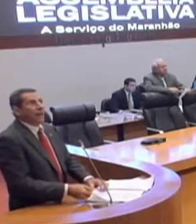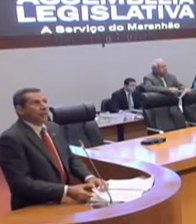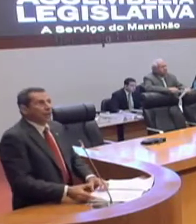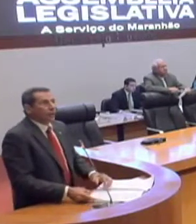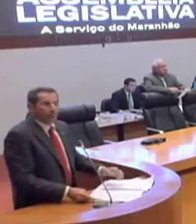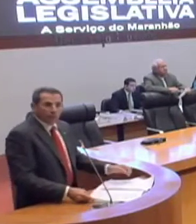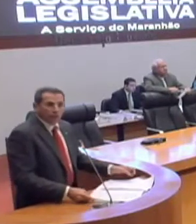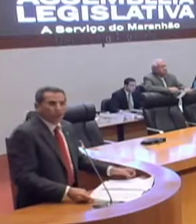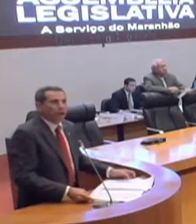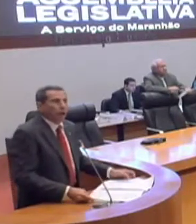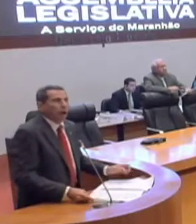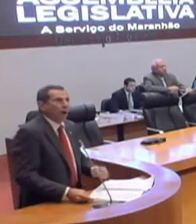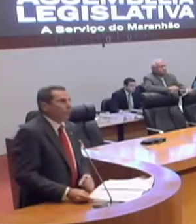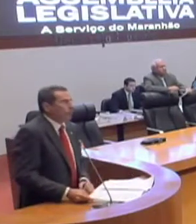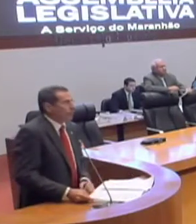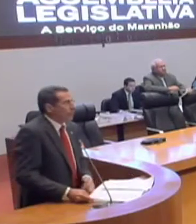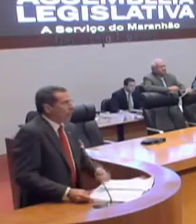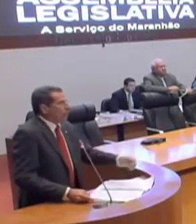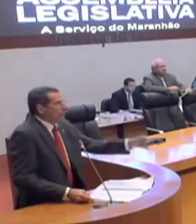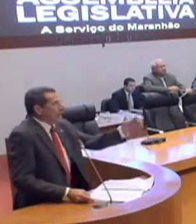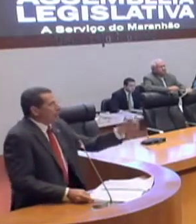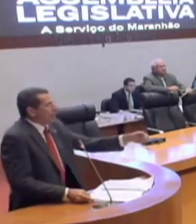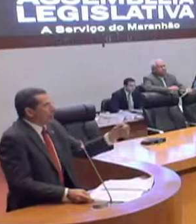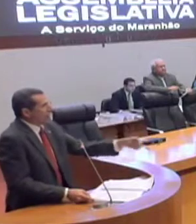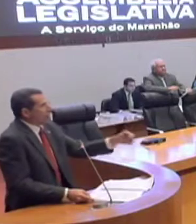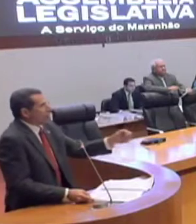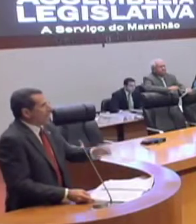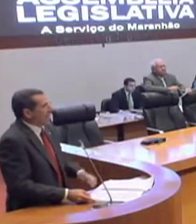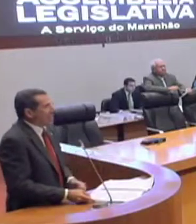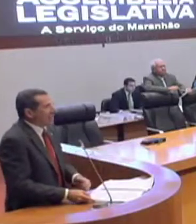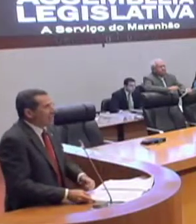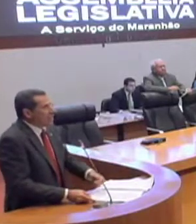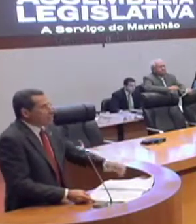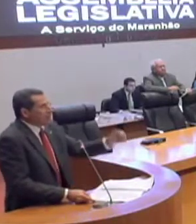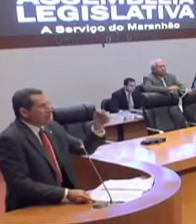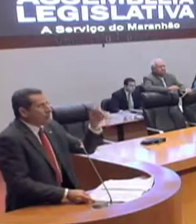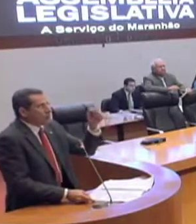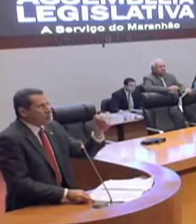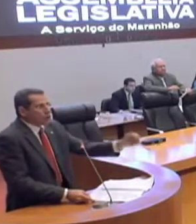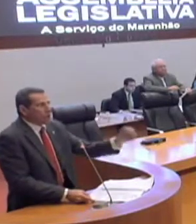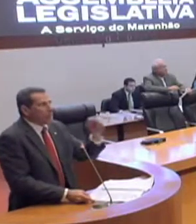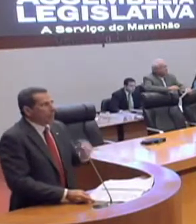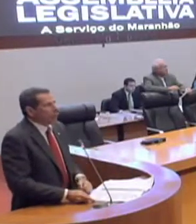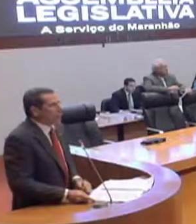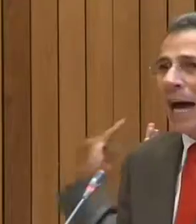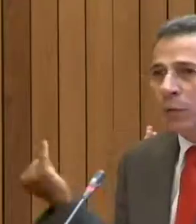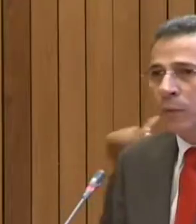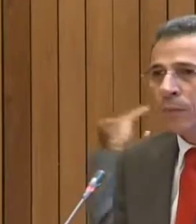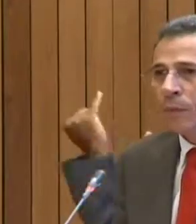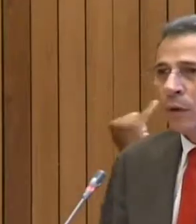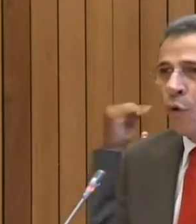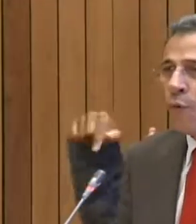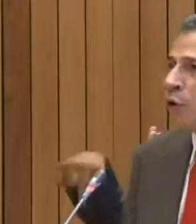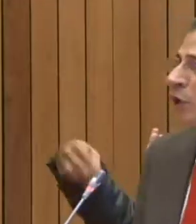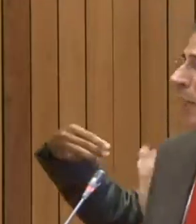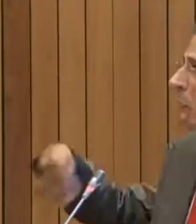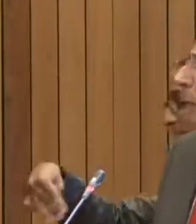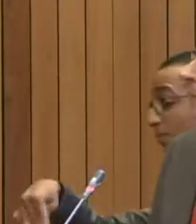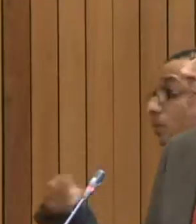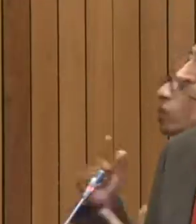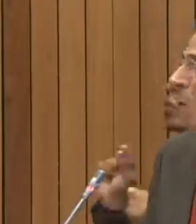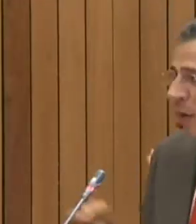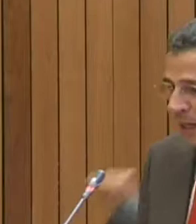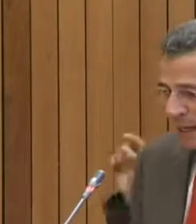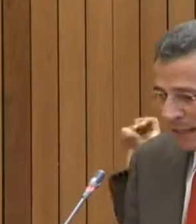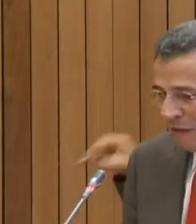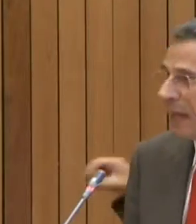também tivemos o dissabor de ver uma lei aprovada nesta Casa de importância crucial para o Estado, o Fundo Estadual